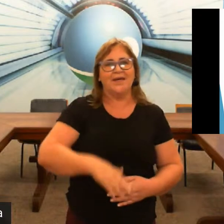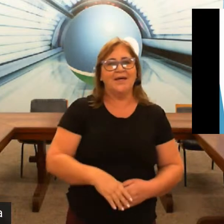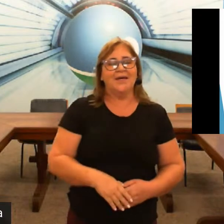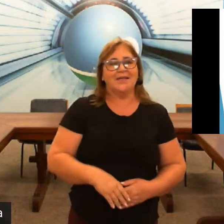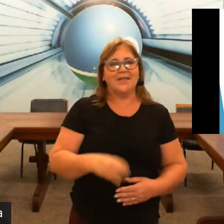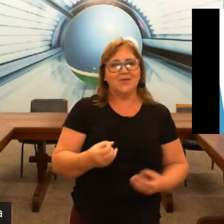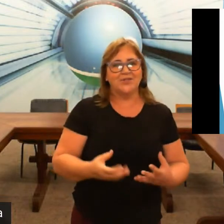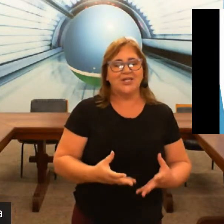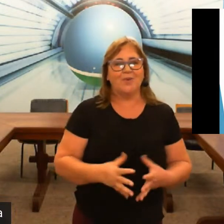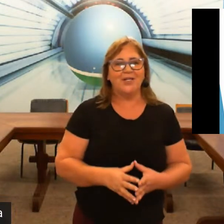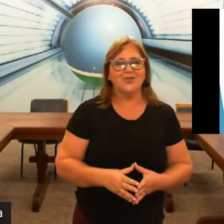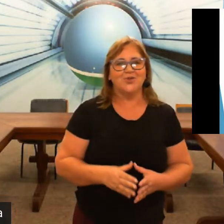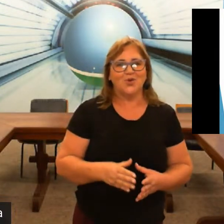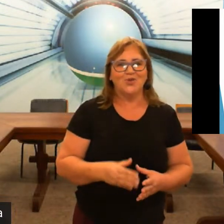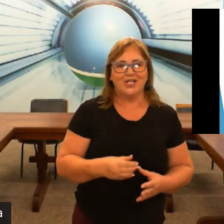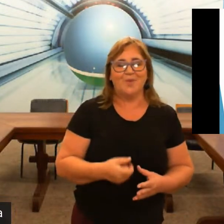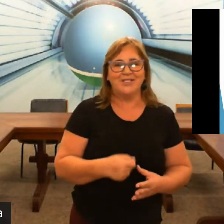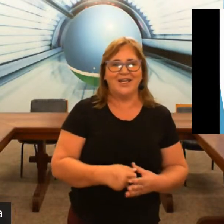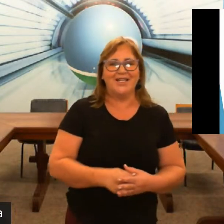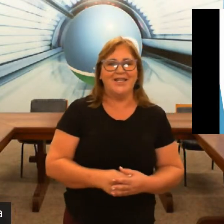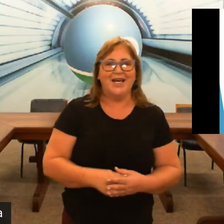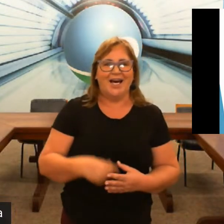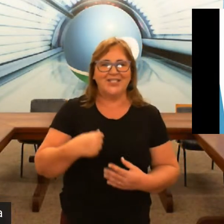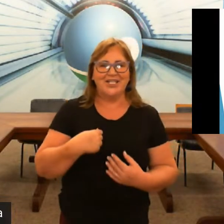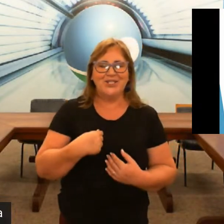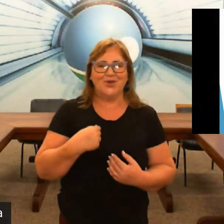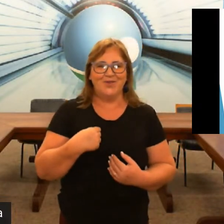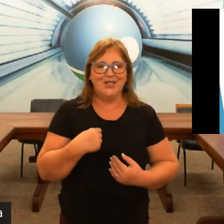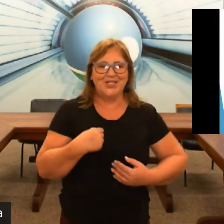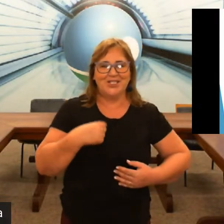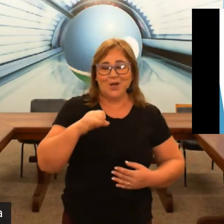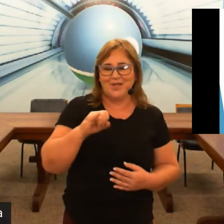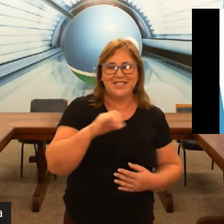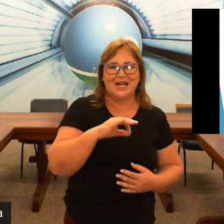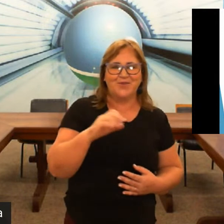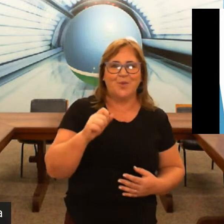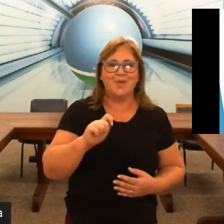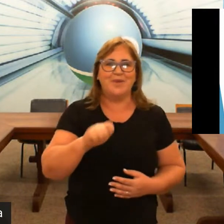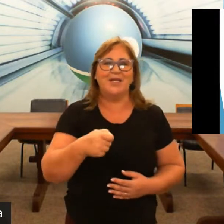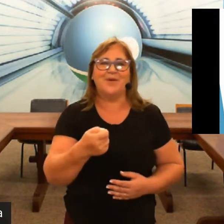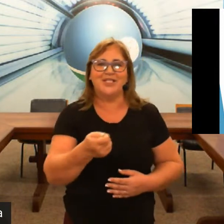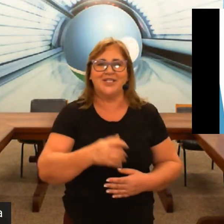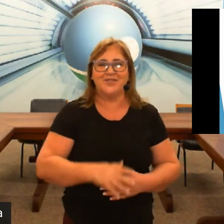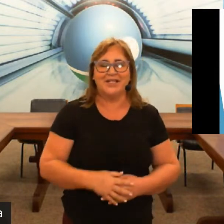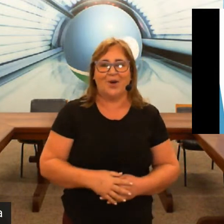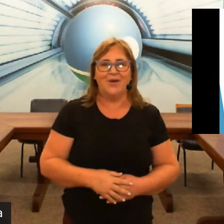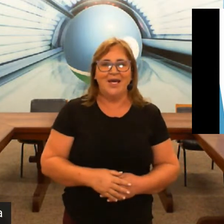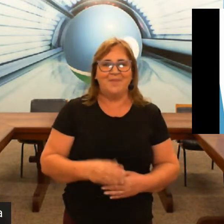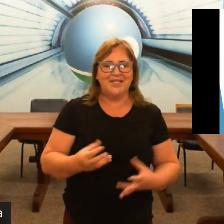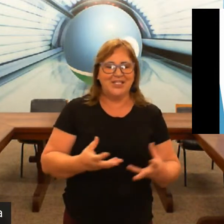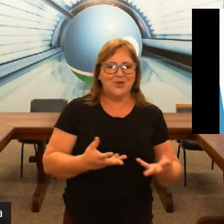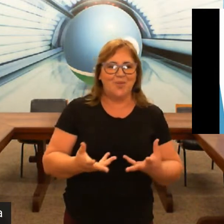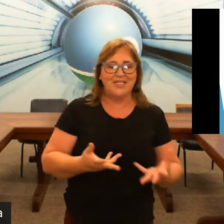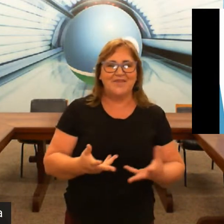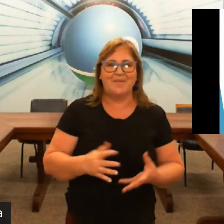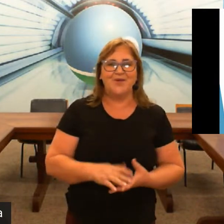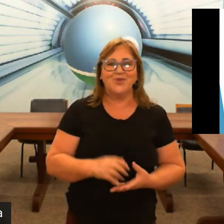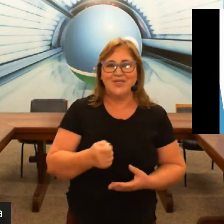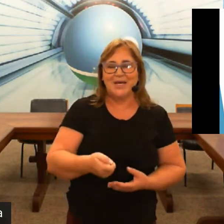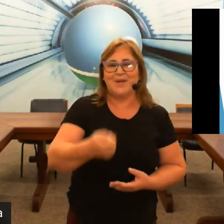dando geralmente o surdo geralmente ele a gente ouvinte a gente geralmente escreve o nome primeiro depois a gente dá o sinal mas se a gente observar bem o surdo sempre